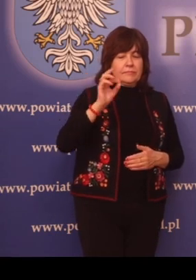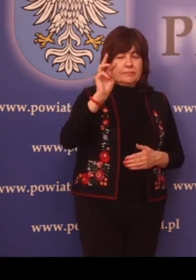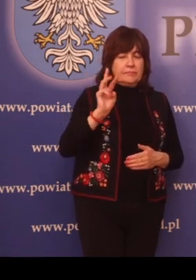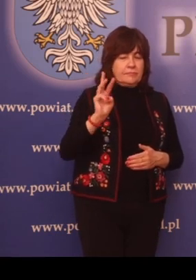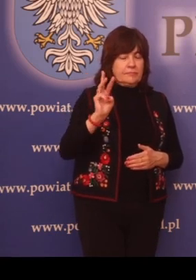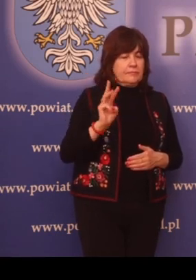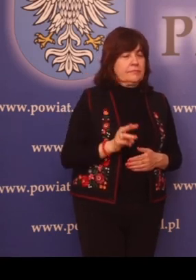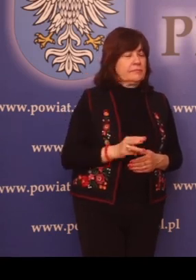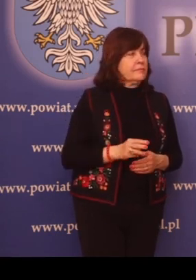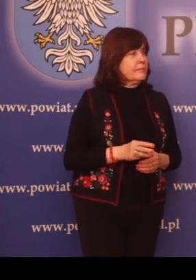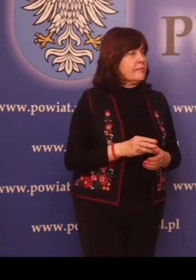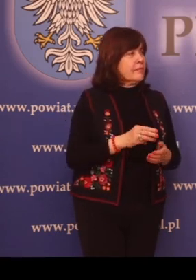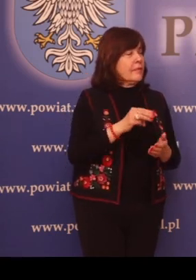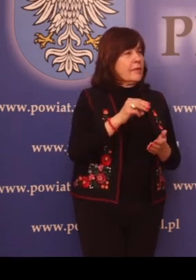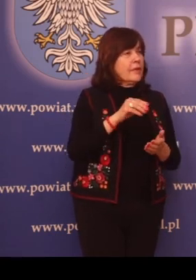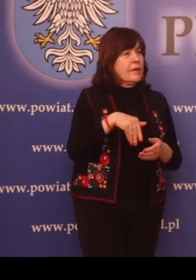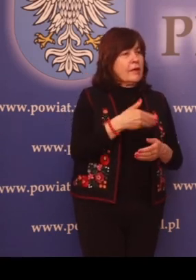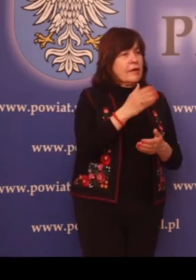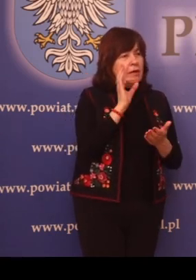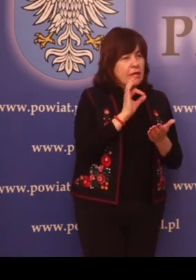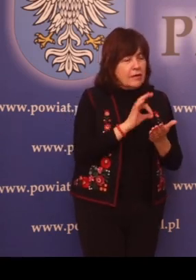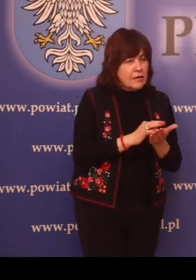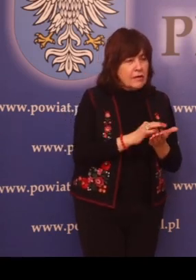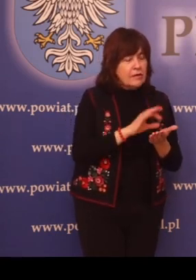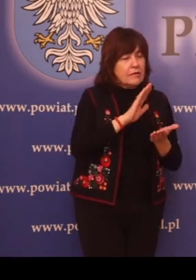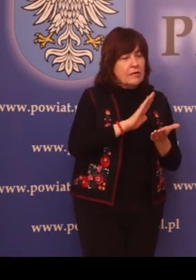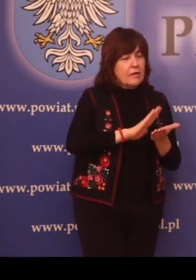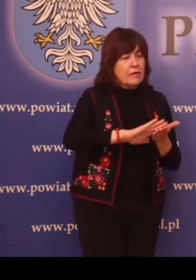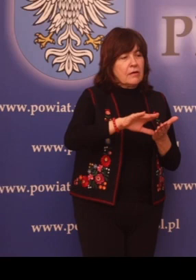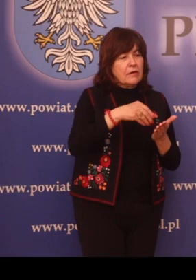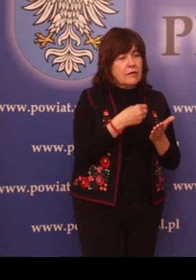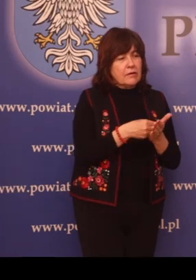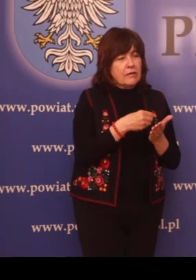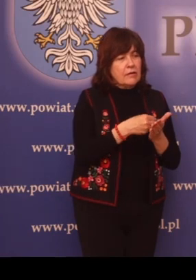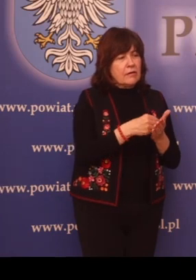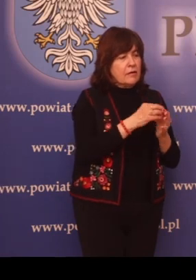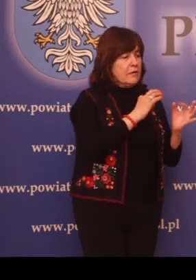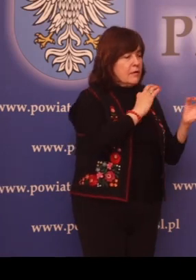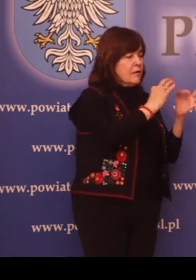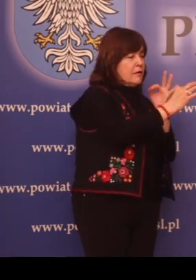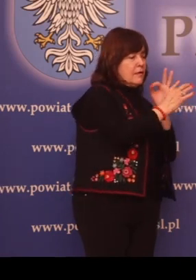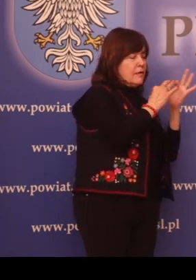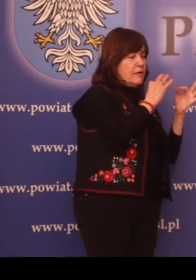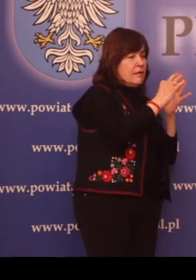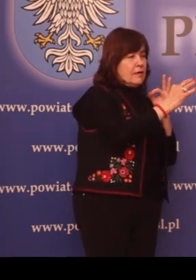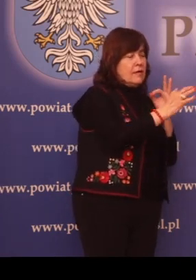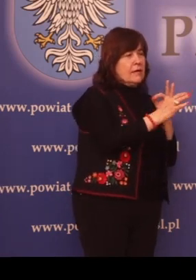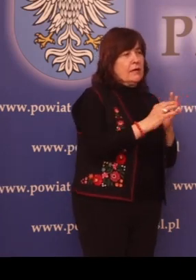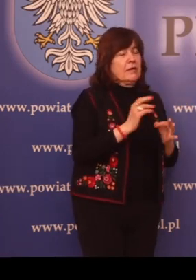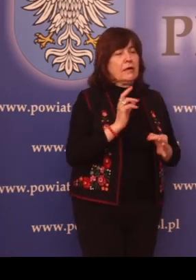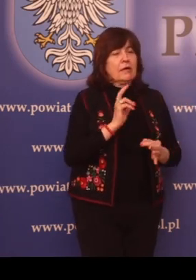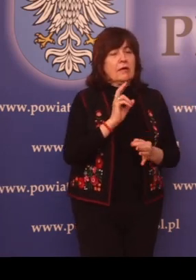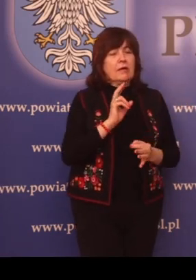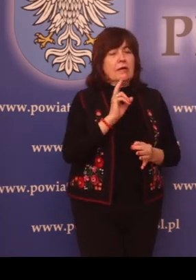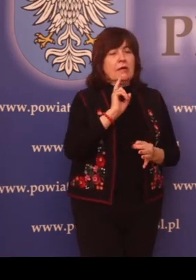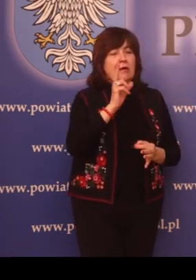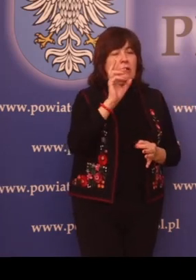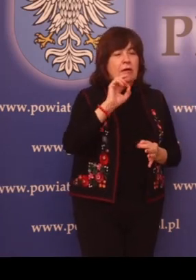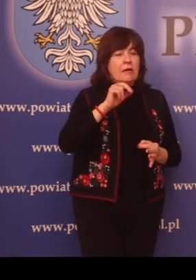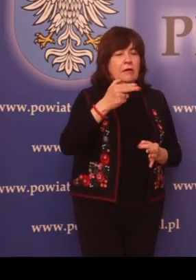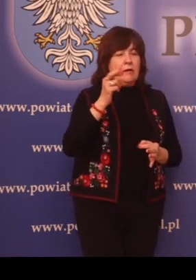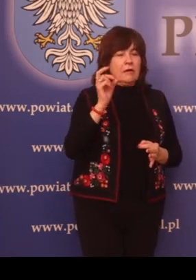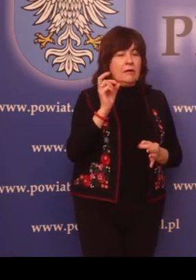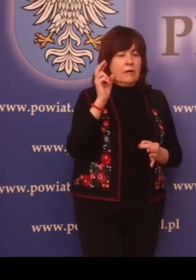Zapewnienie bezpłatnego poradnictwa konsumenckiego i informacji prawnej w